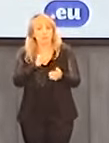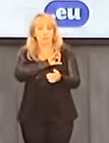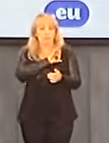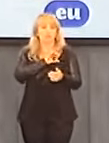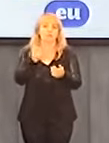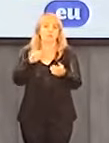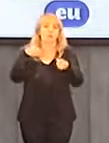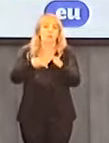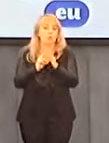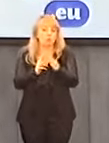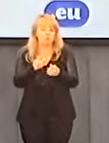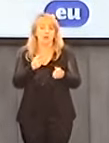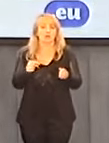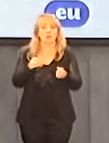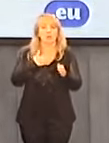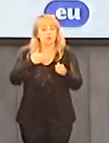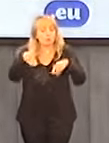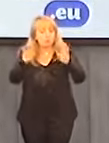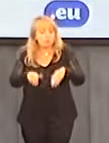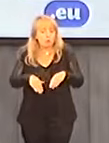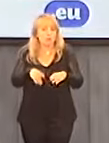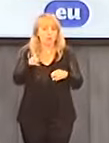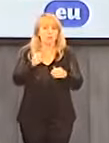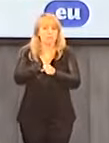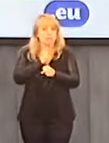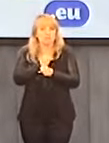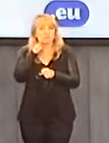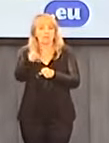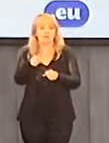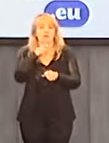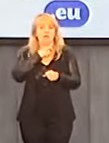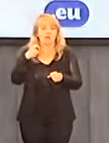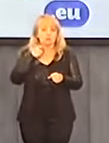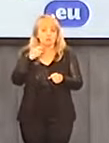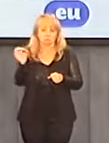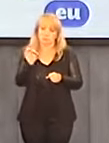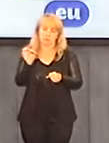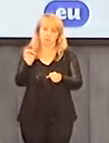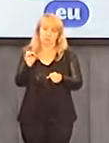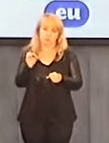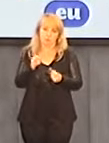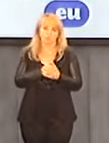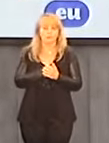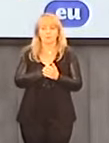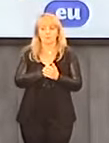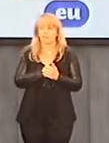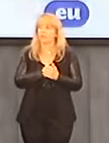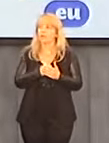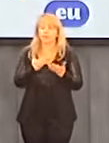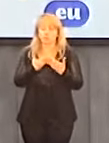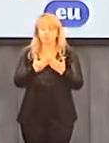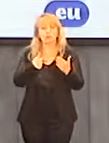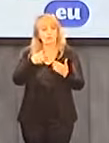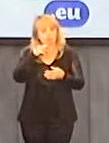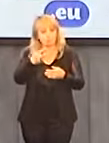które dają ciche przyzwolenie na kontynuowanie tego zbrodniczego procederu. I tak jak